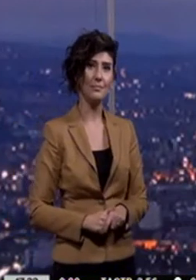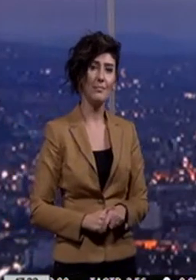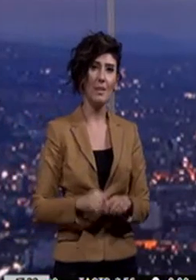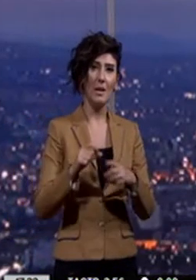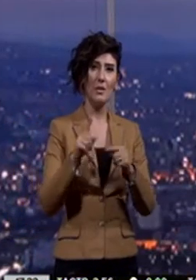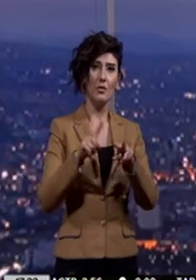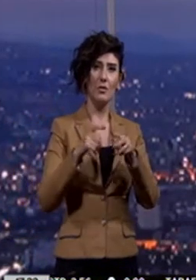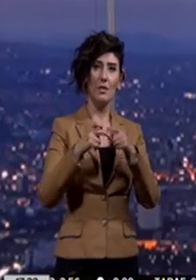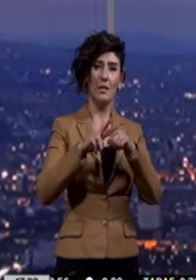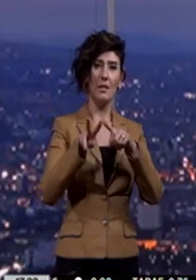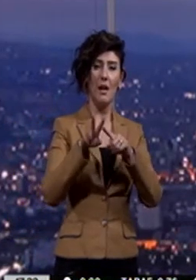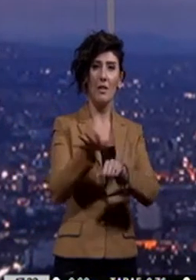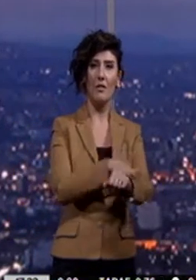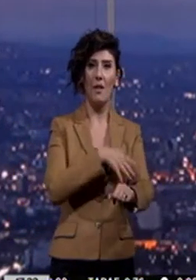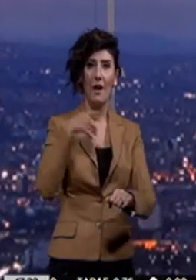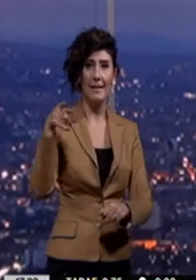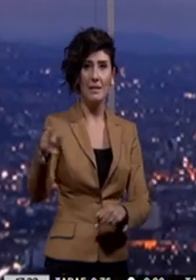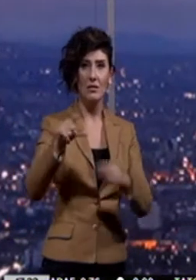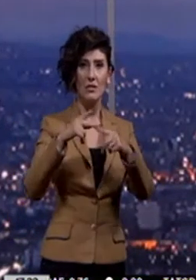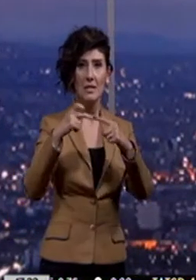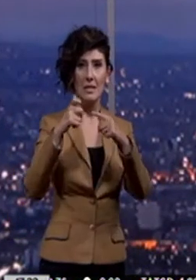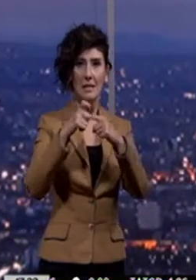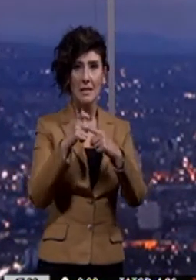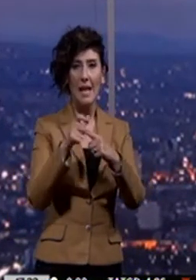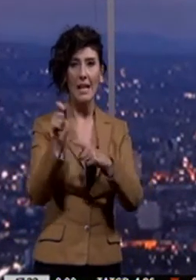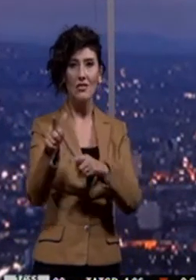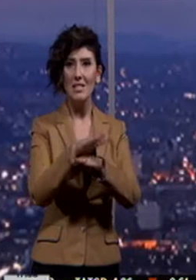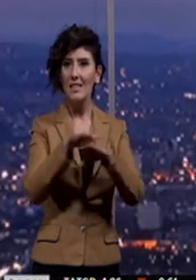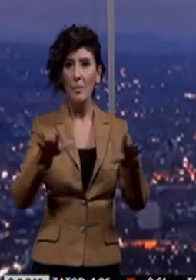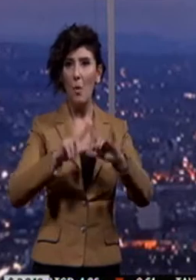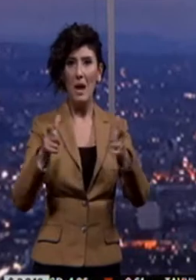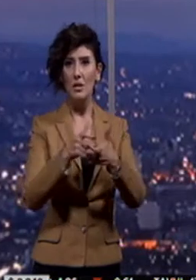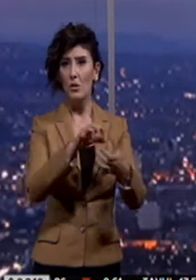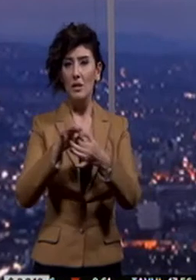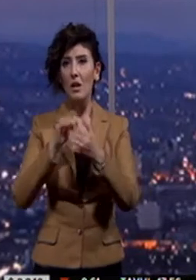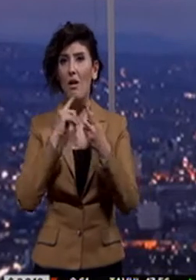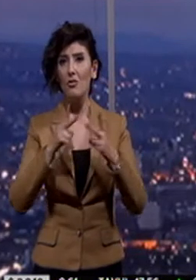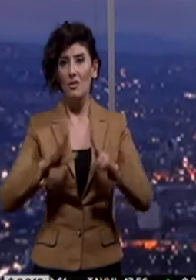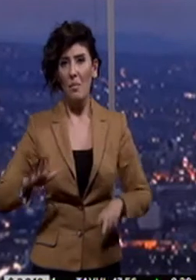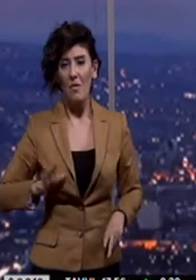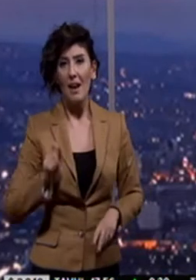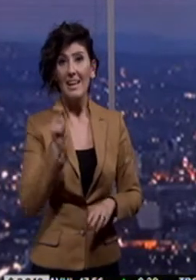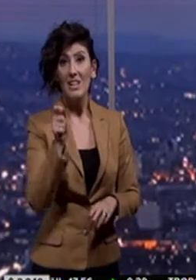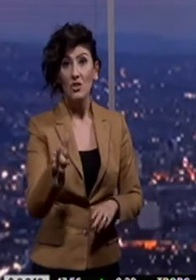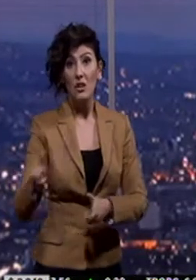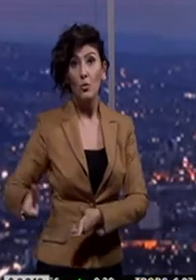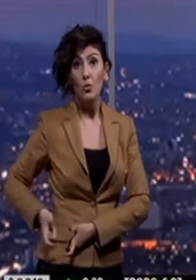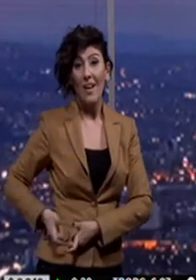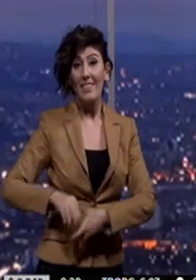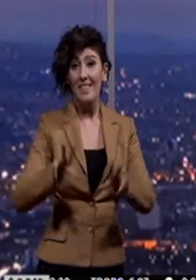Şırnak Ali İhsan Su, Cizre ilçesinde tamamlanan operasyonlarla ilgili açıklamalarda bulundu. İlçede güvenliğin